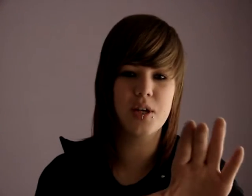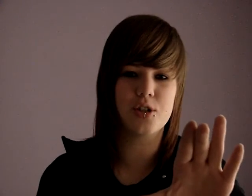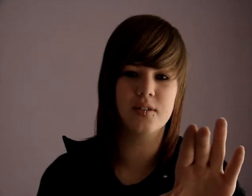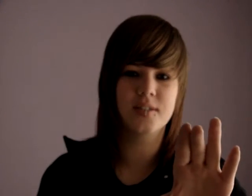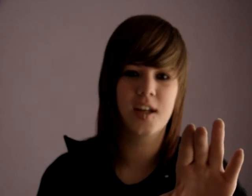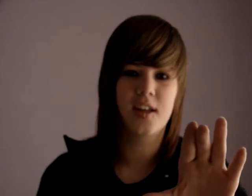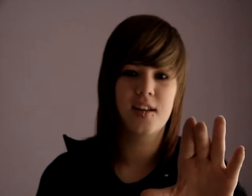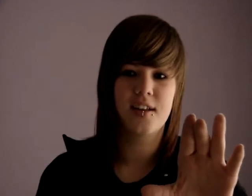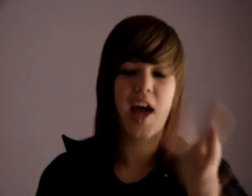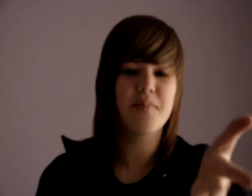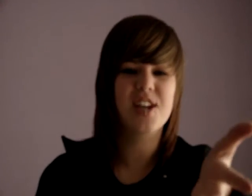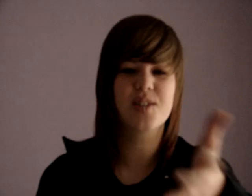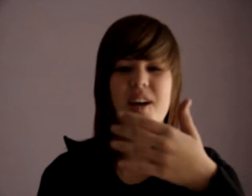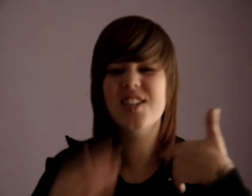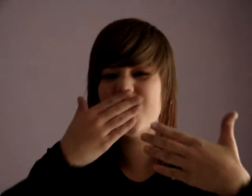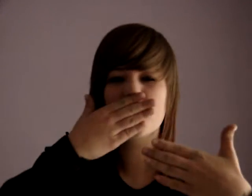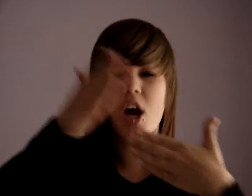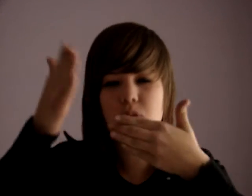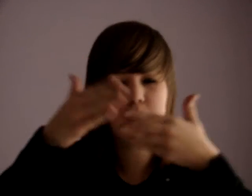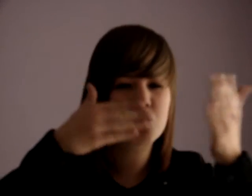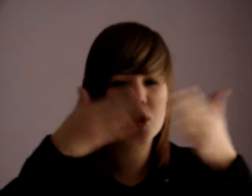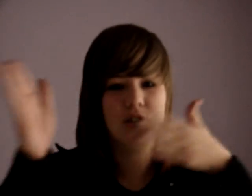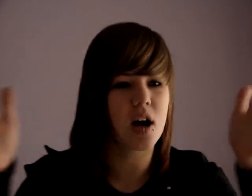beijinho. É beijinho, beijinho, não é, tchau.